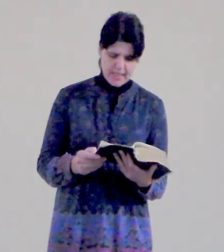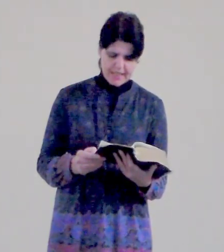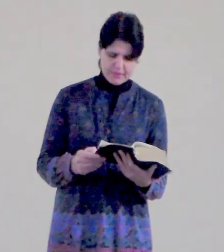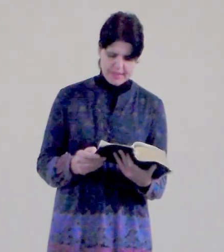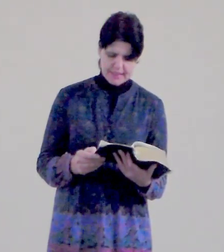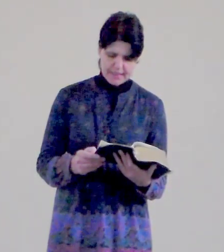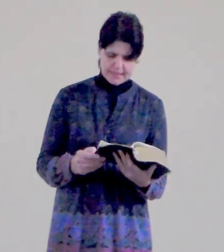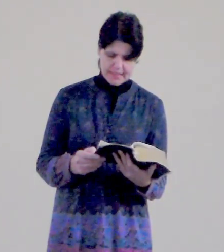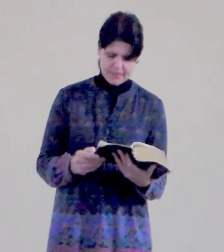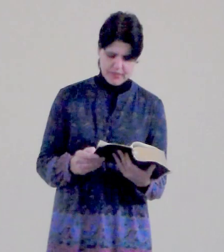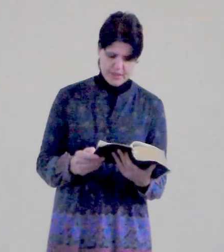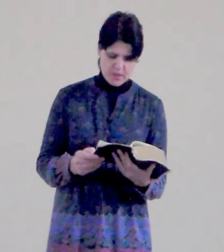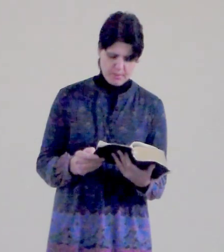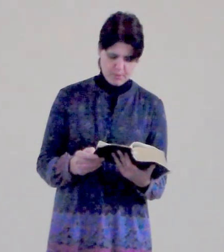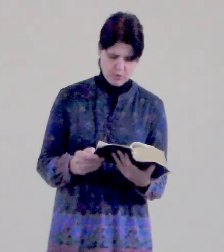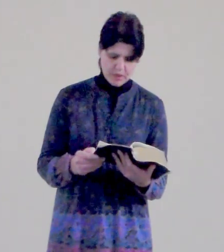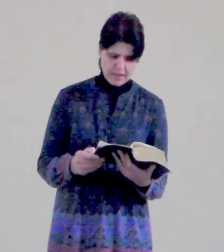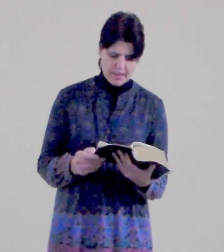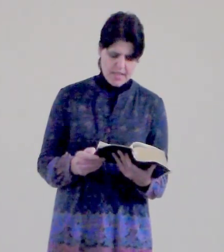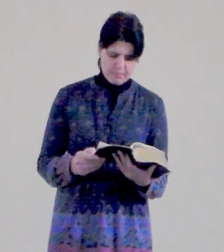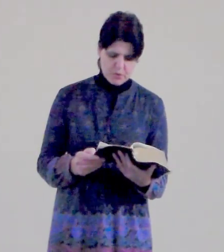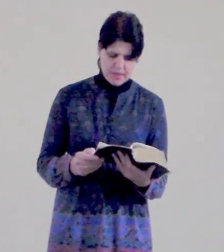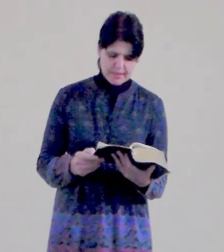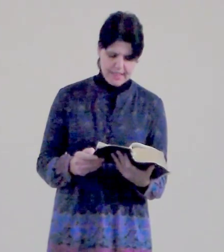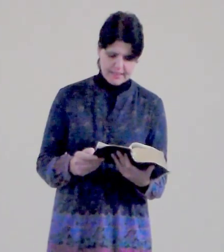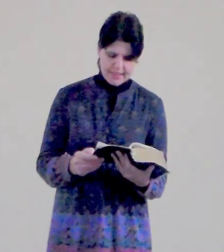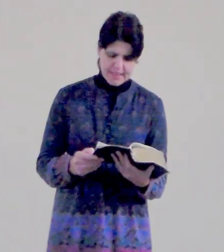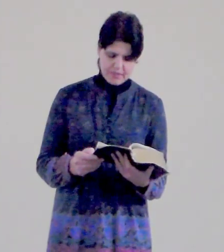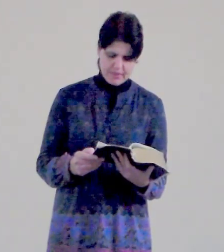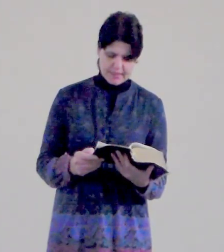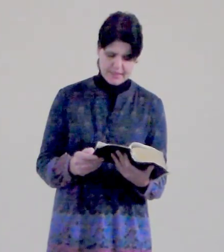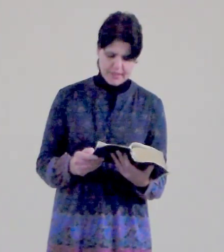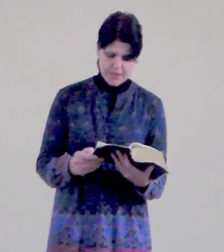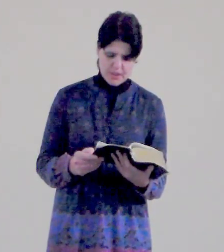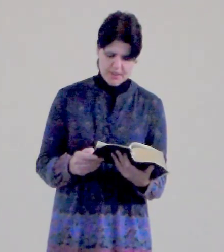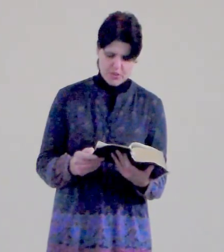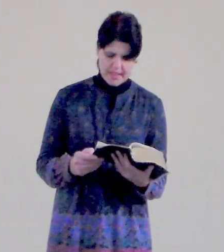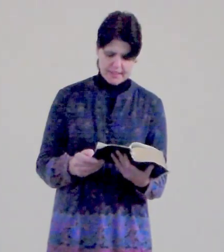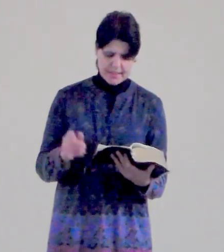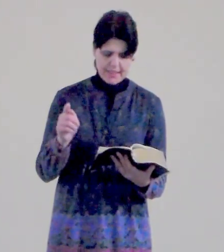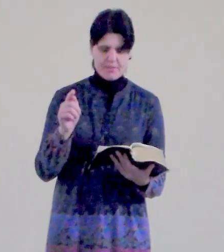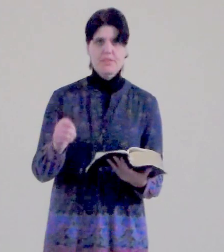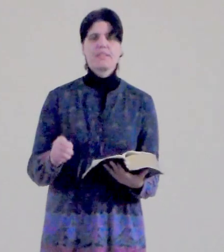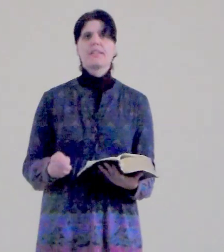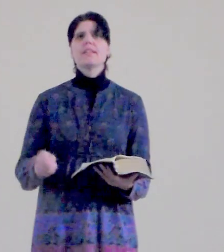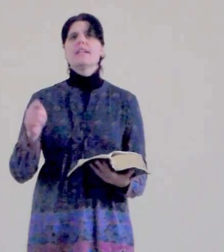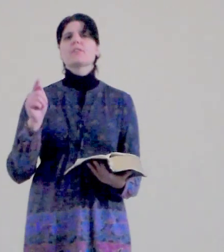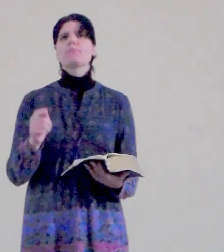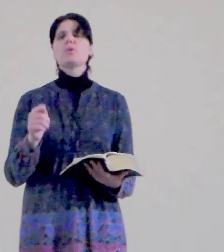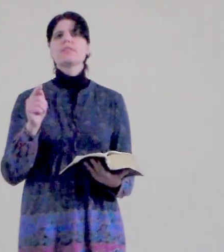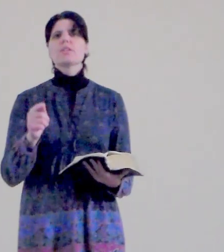a zvítězili jste nad falešními proroky, protože ten, který je ve vás, je větší než ten, který je ve světě. Takže Boží